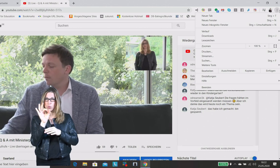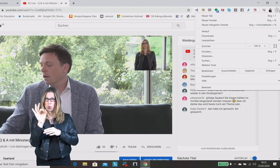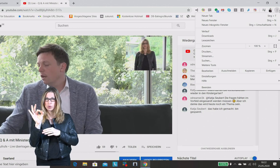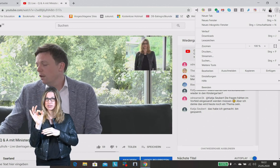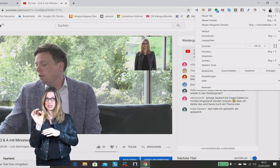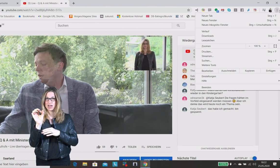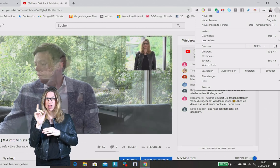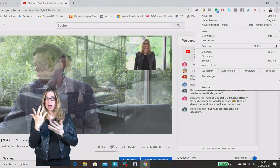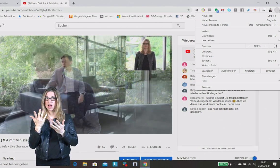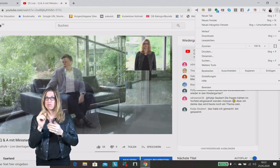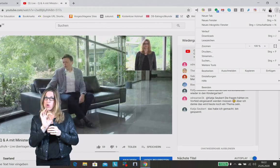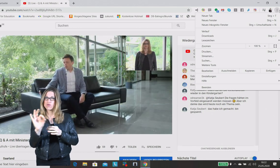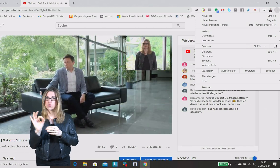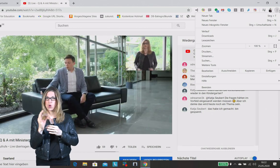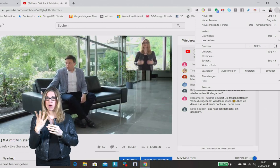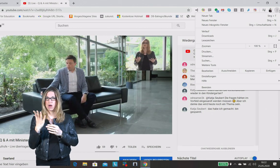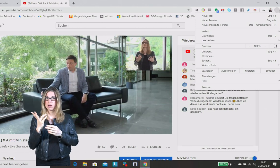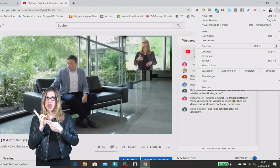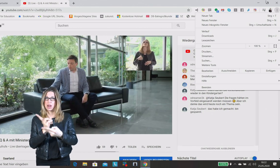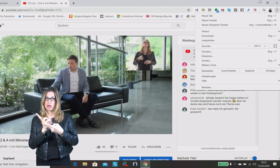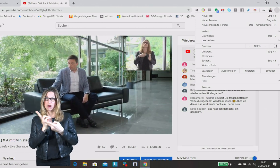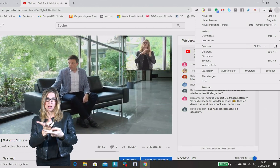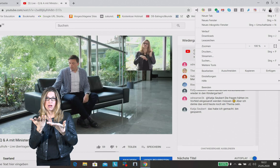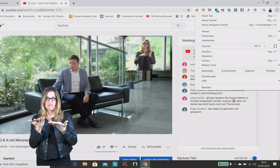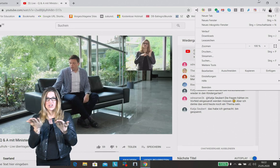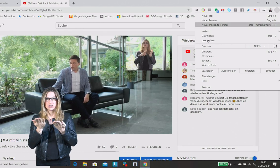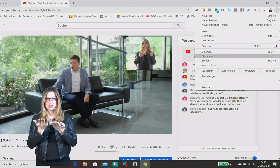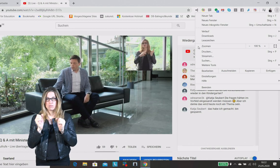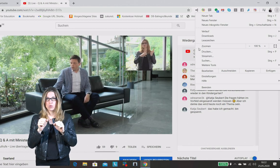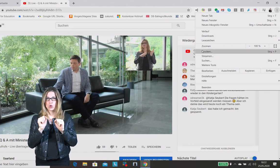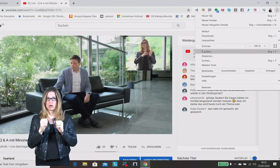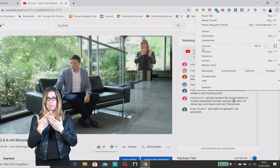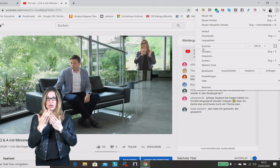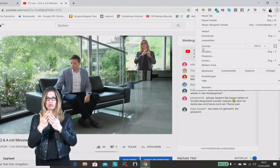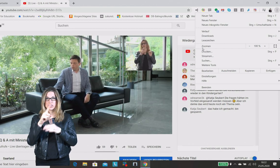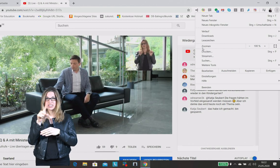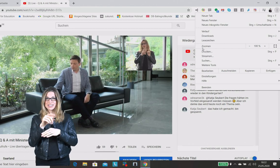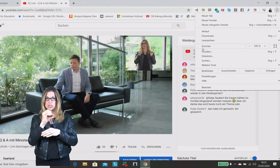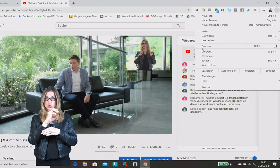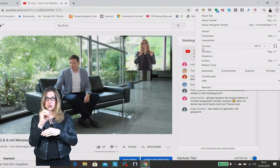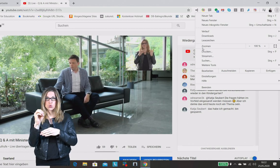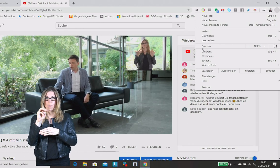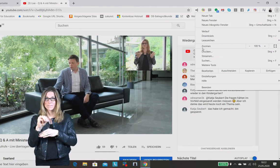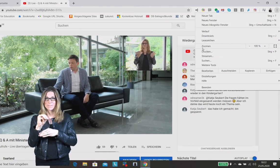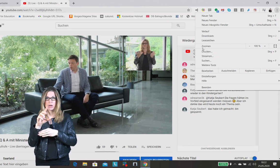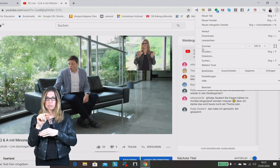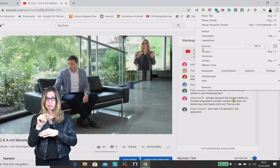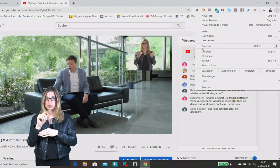alles in Ihrem Browser tun könnten, haben Sie hier auch noch Zoom. Zoom bedeutet, wie groß Sie die Schrift im